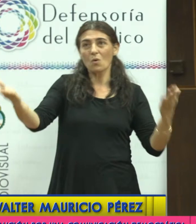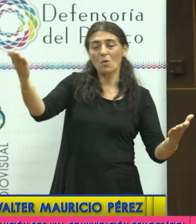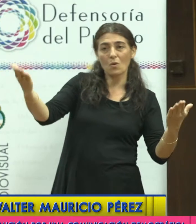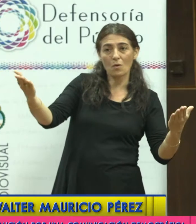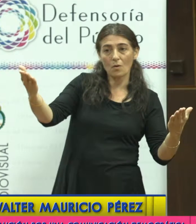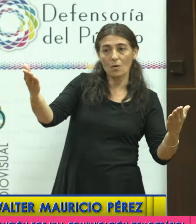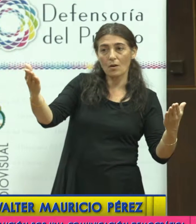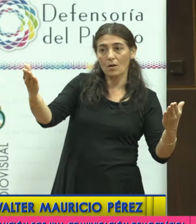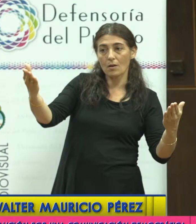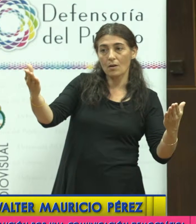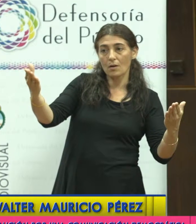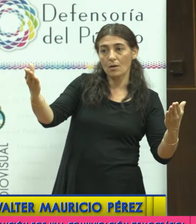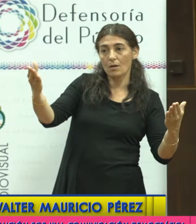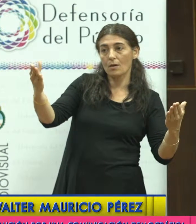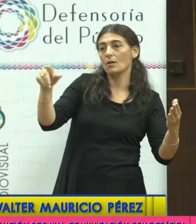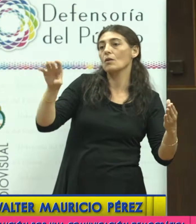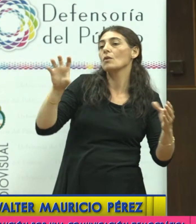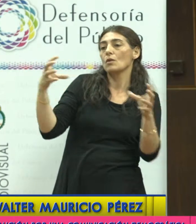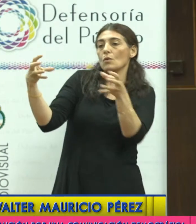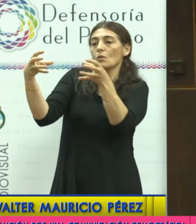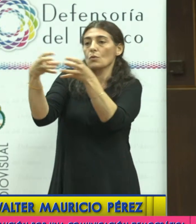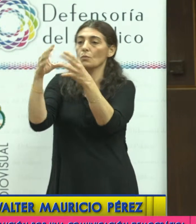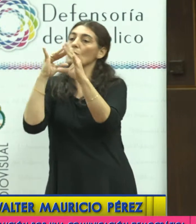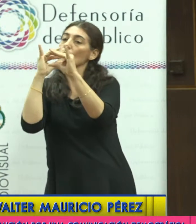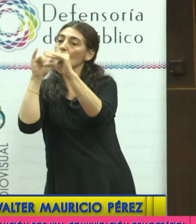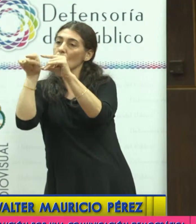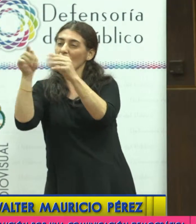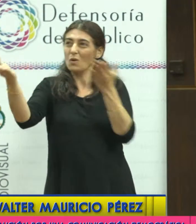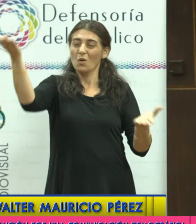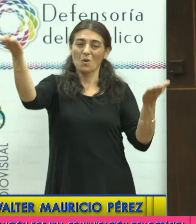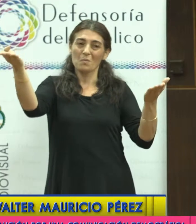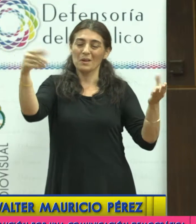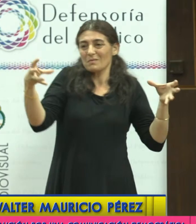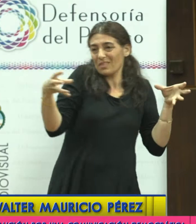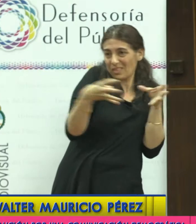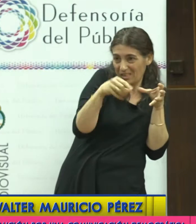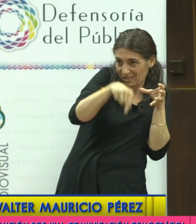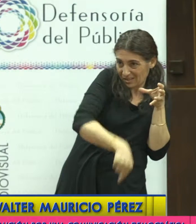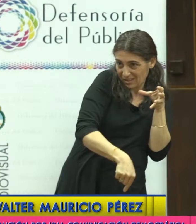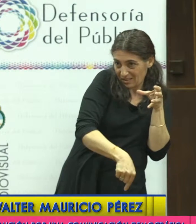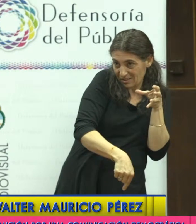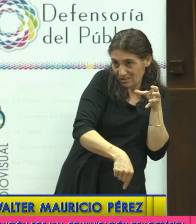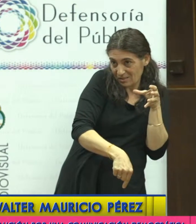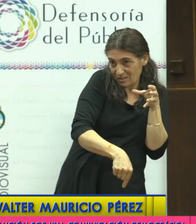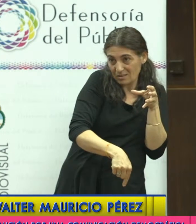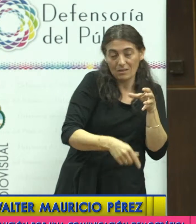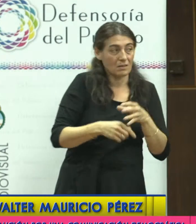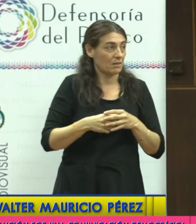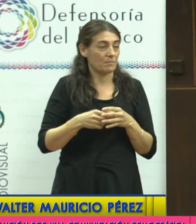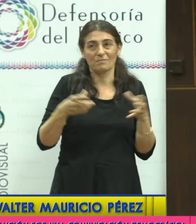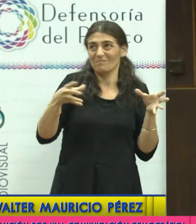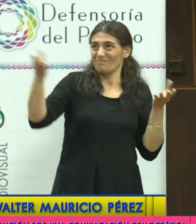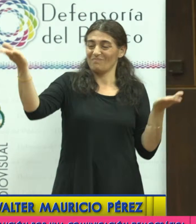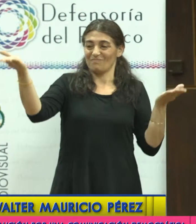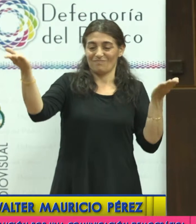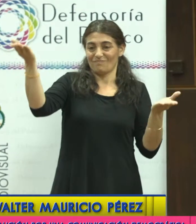el monopolio de la palabra que ejerce el Grupo Clarín, digamos que el Grupo Vila Manzano no tiene